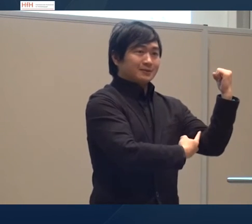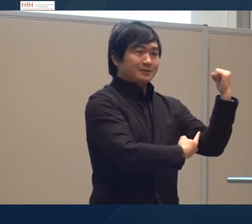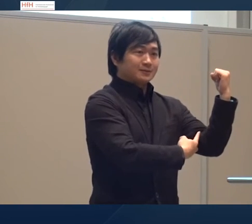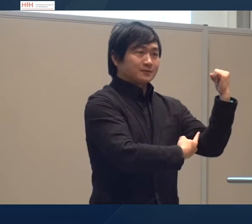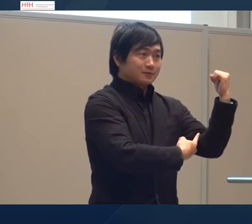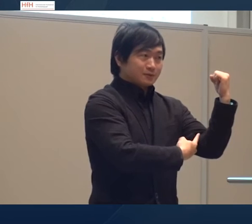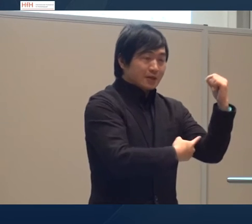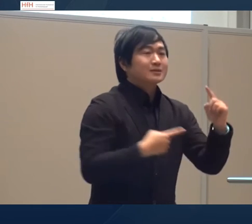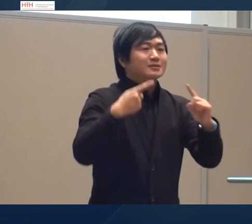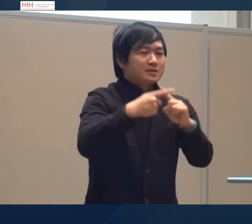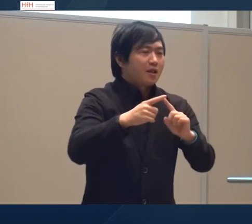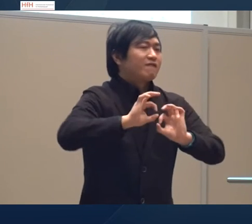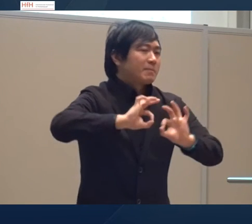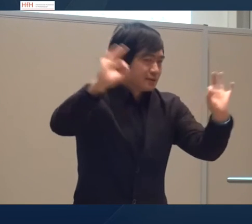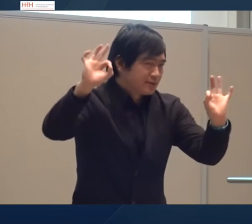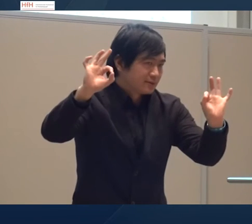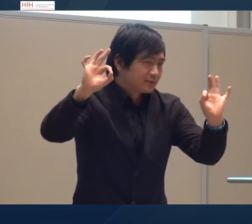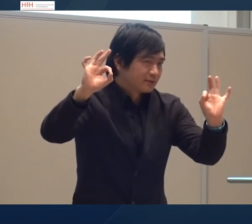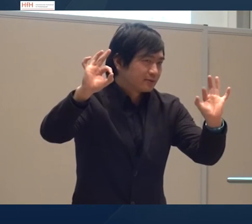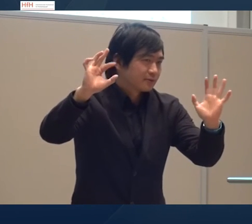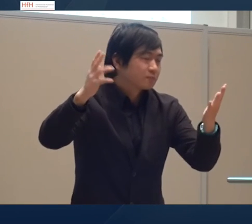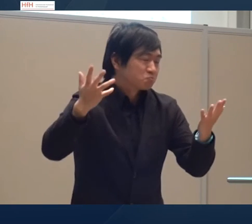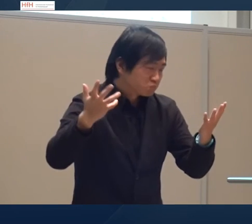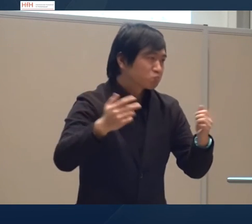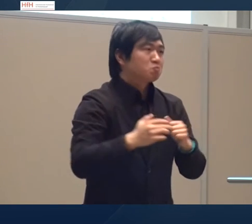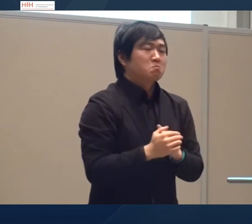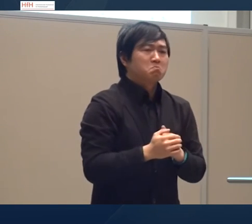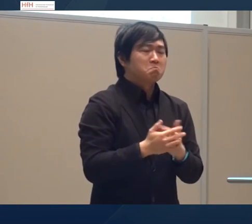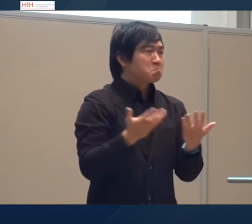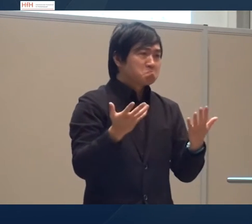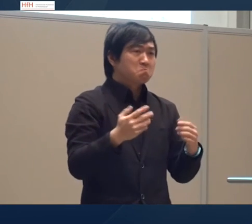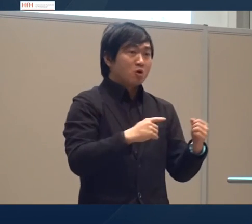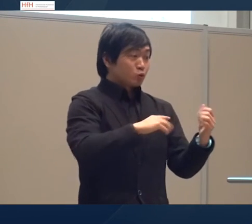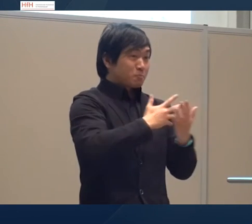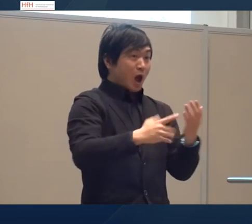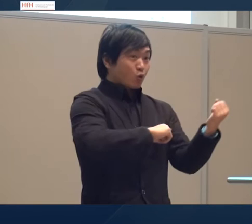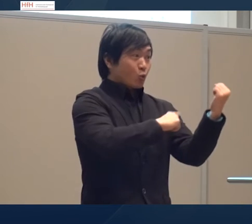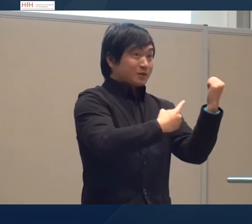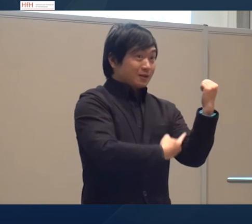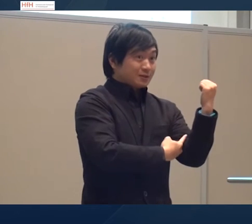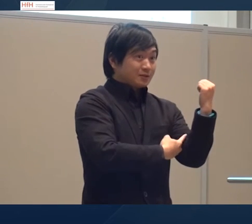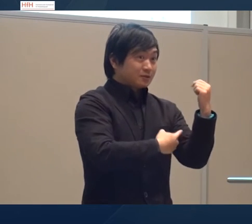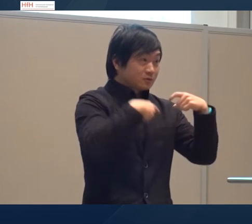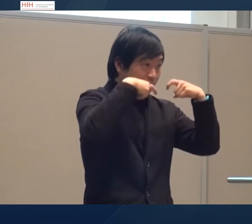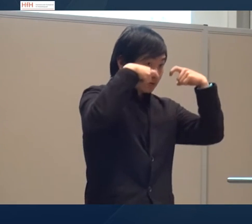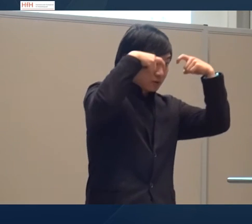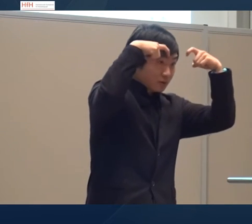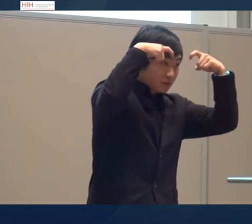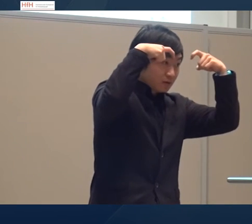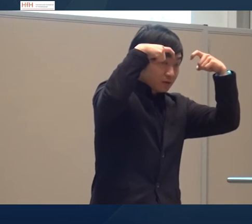Ziel verbessern das wäre ein Beispiel mit der Gebärdensprache bei Sprach Kompetenz gehen die Augenbrauen hoch